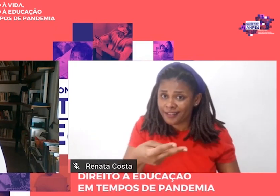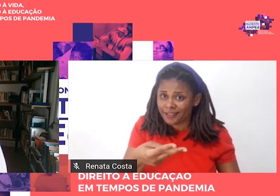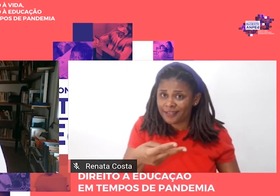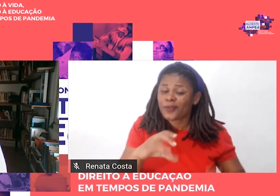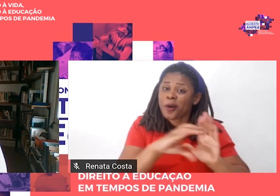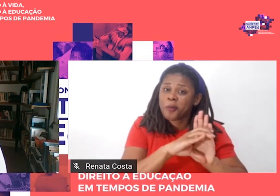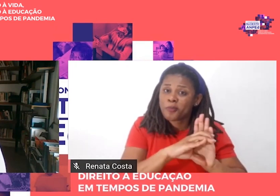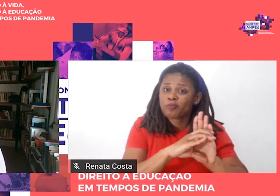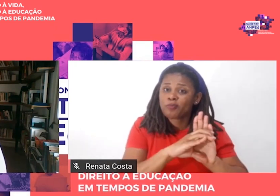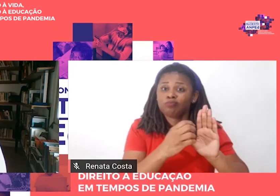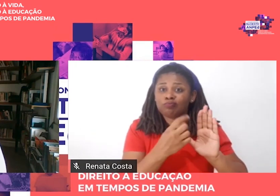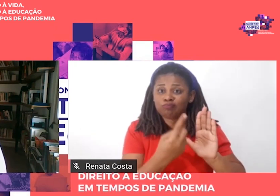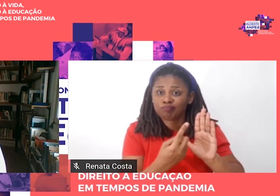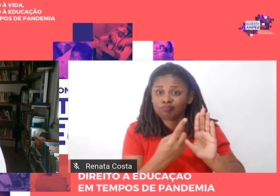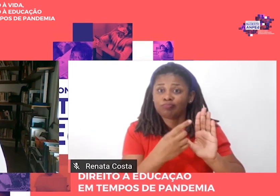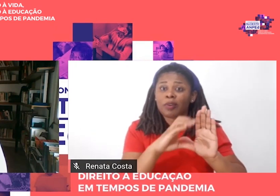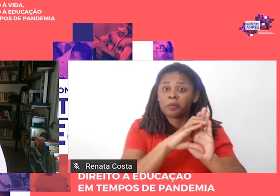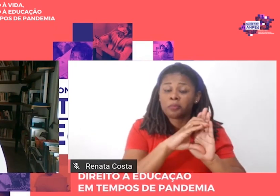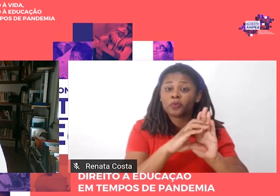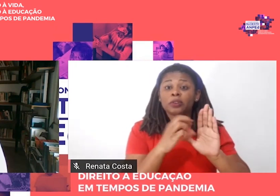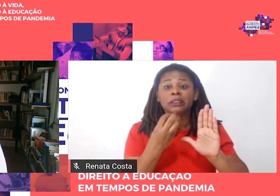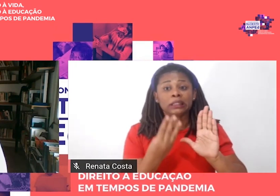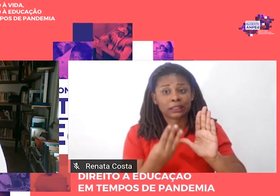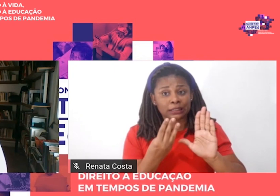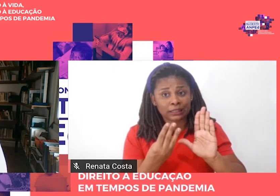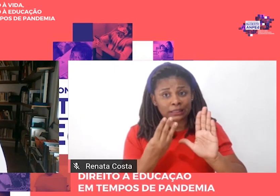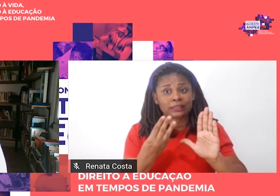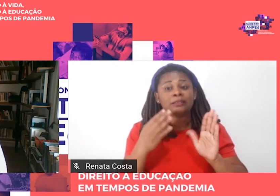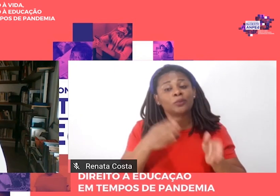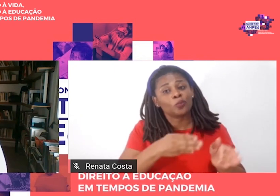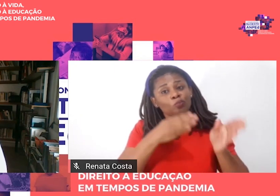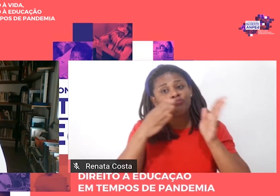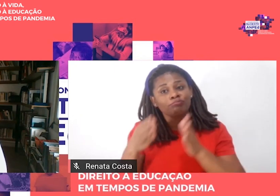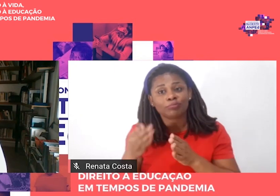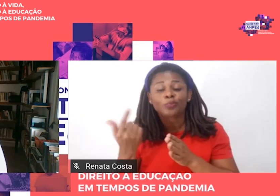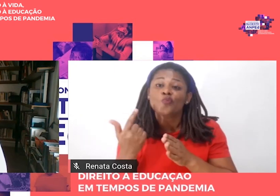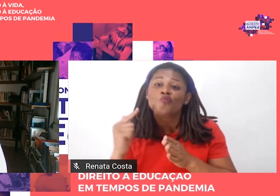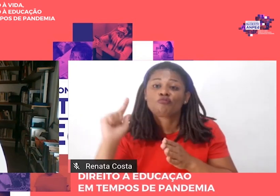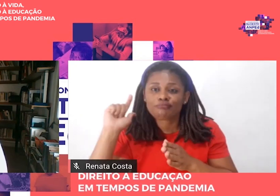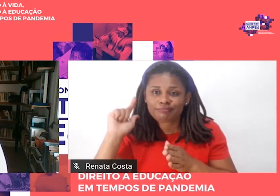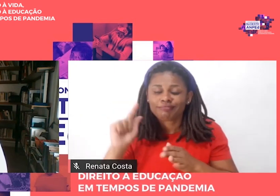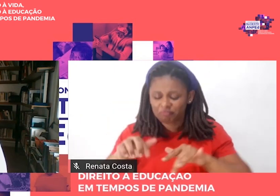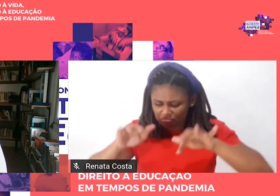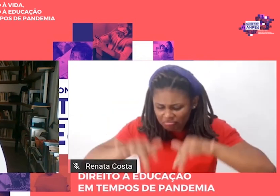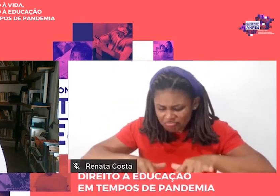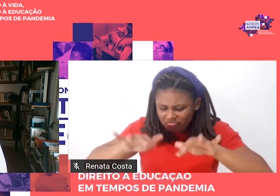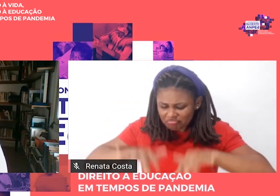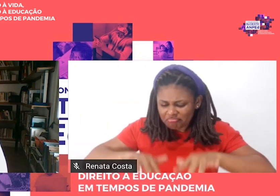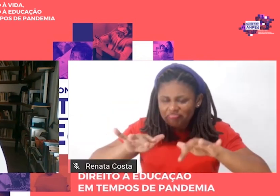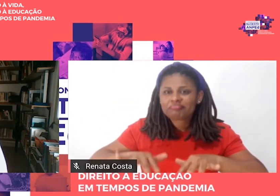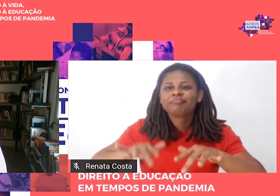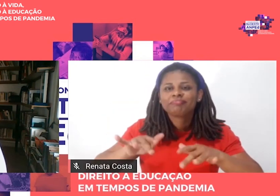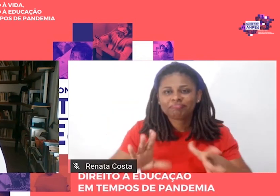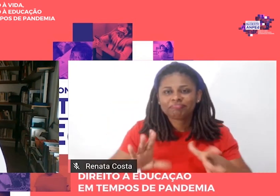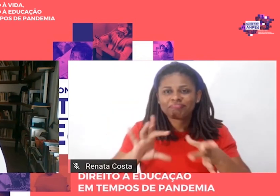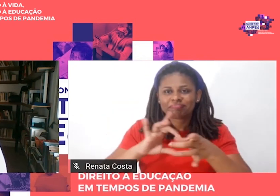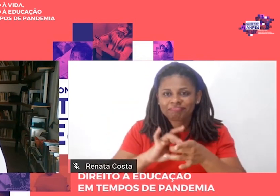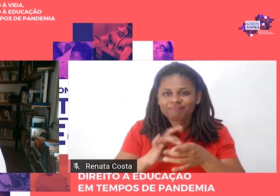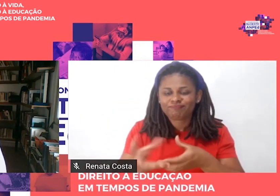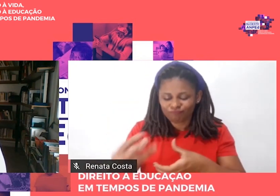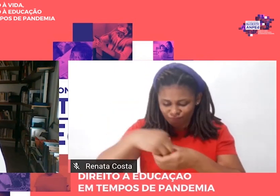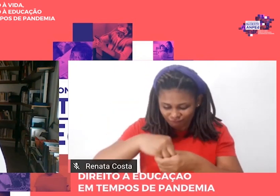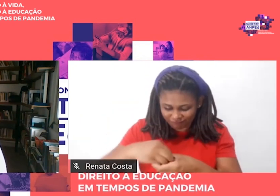capítulo de livro, o quarto, portanto, diretamente escritos e, portanto, já sem necessidade de